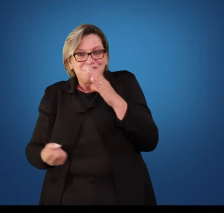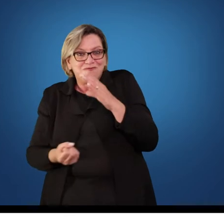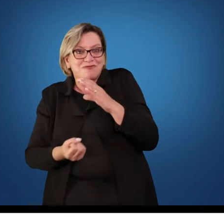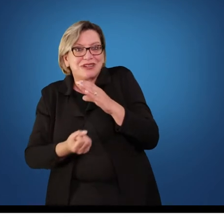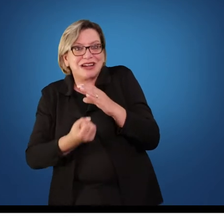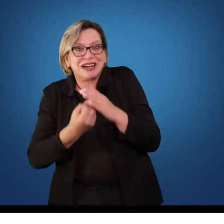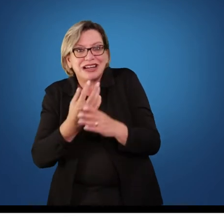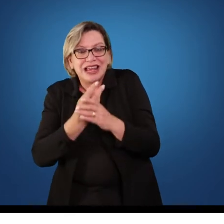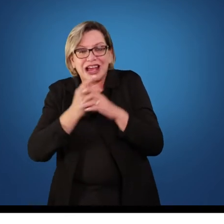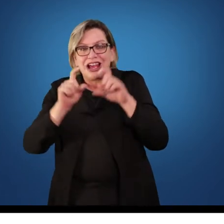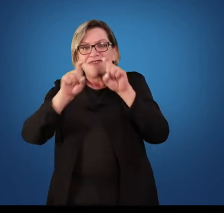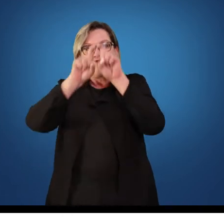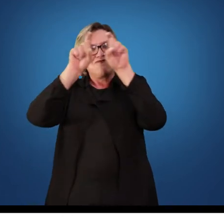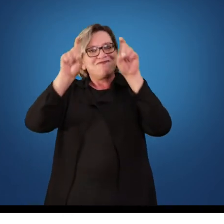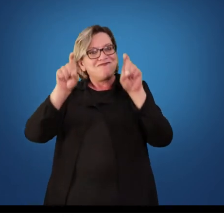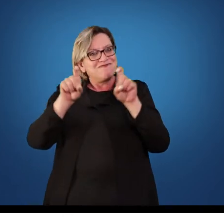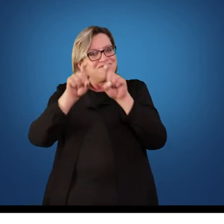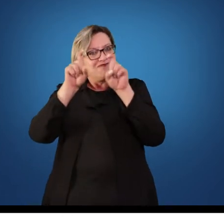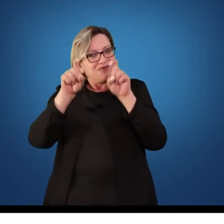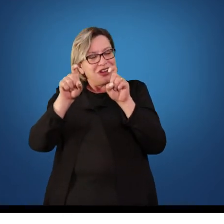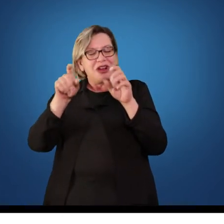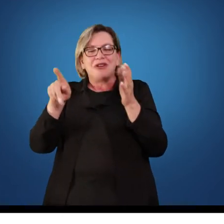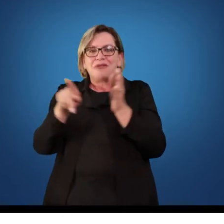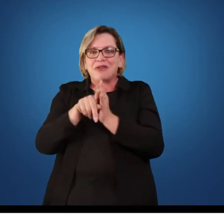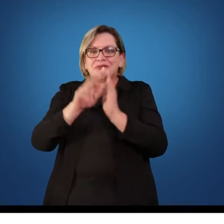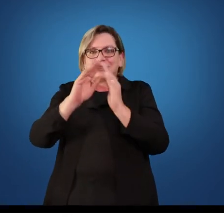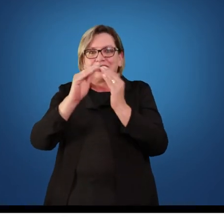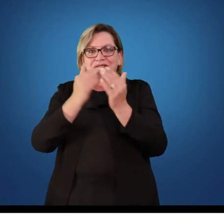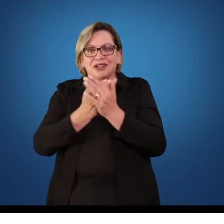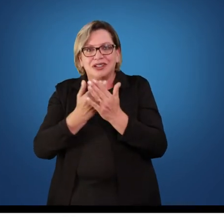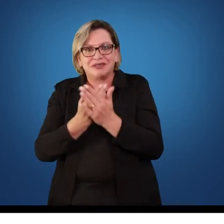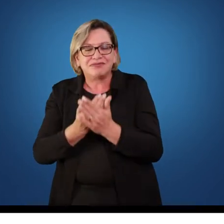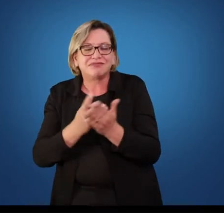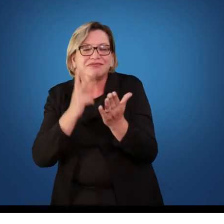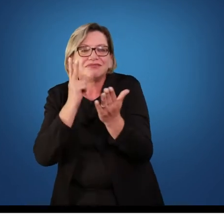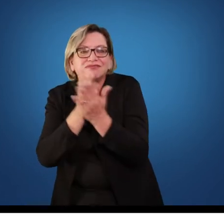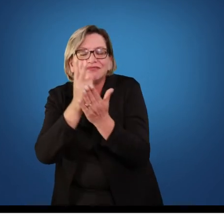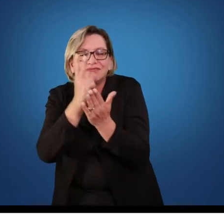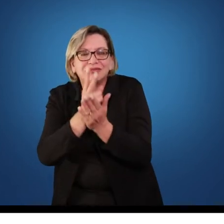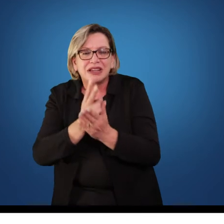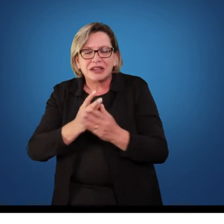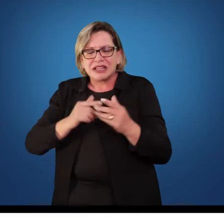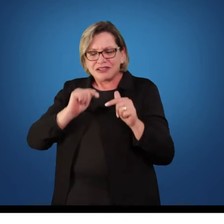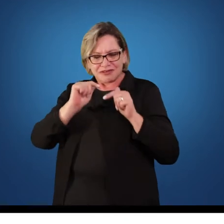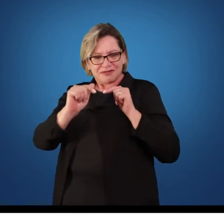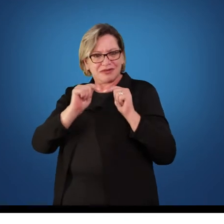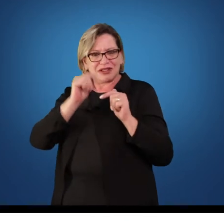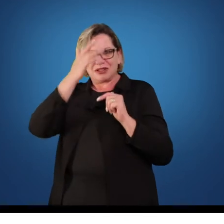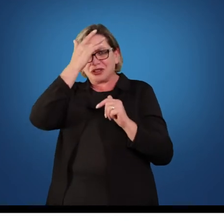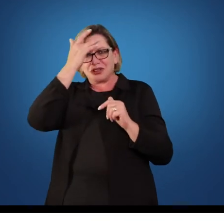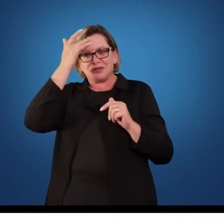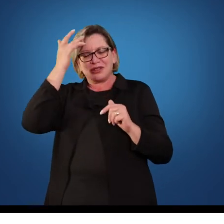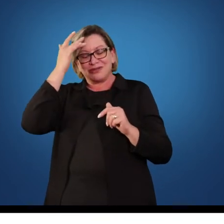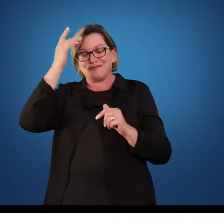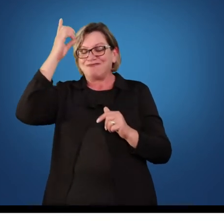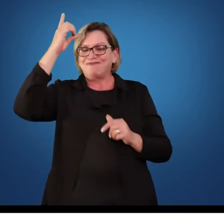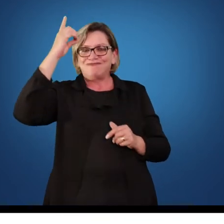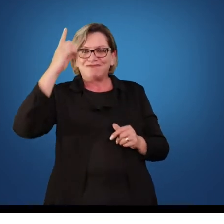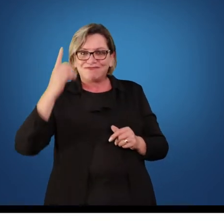Faxinal da Boa Vista. E sempre me envolvi com pessoas com necessidades especiais e com as questões